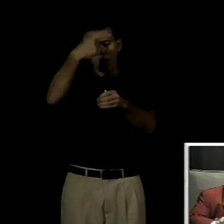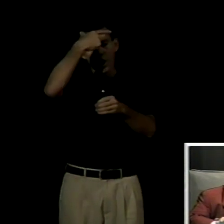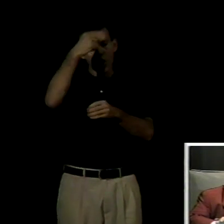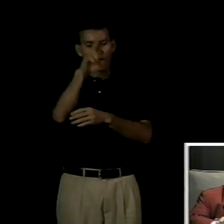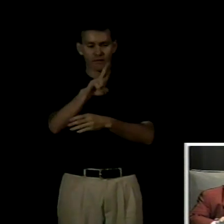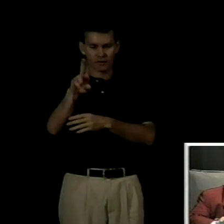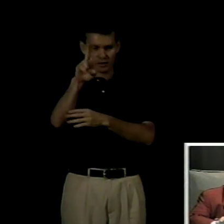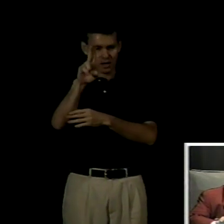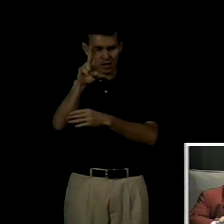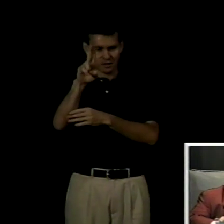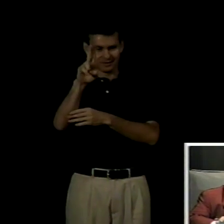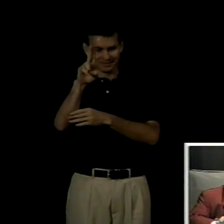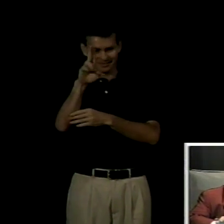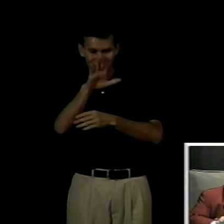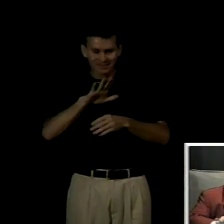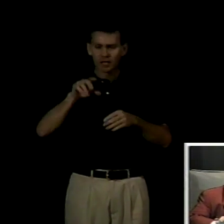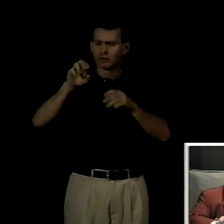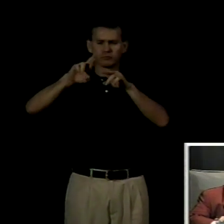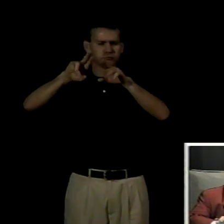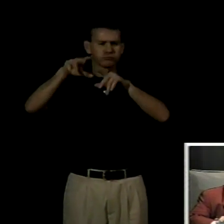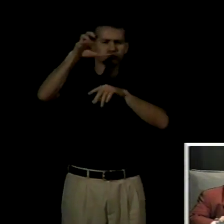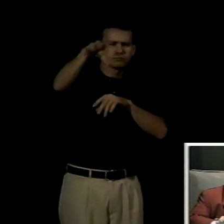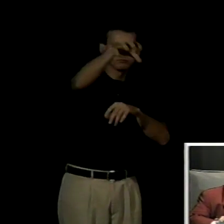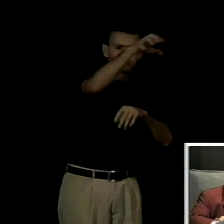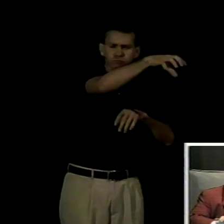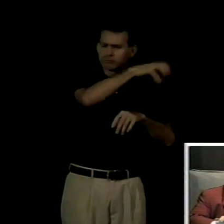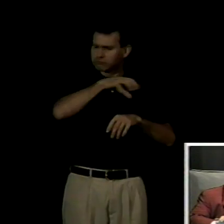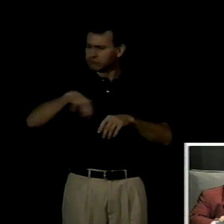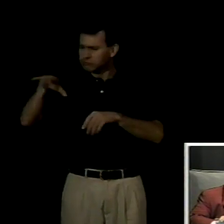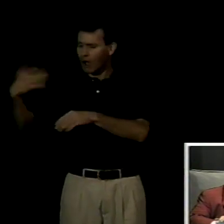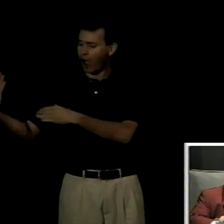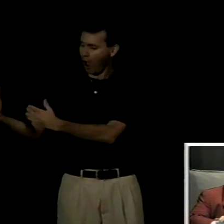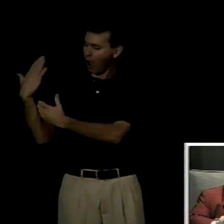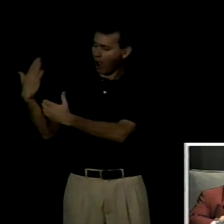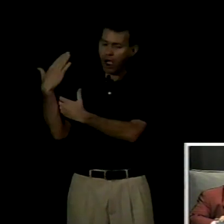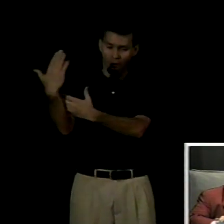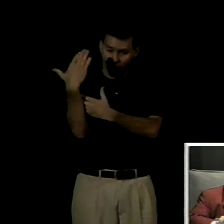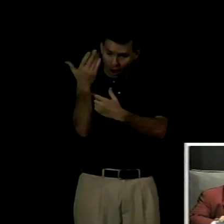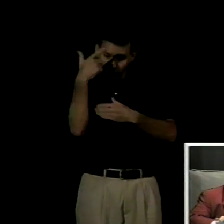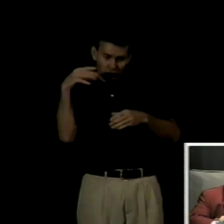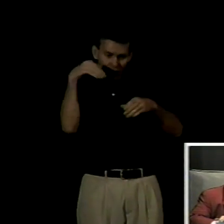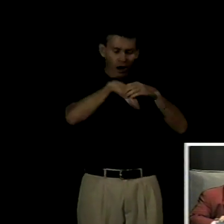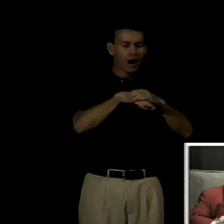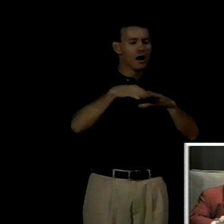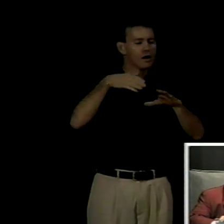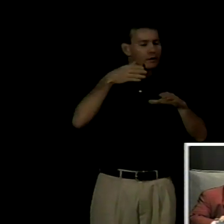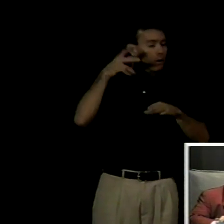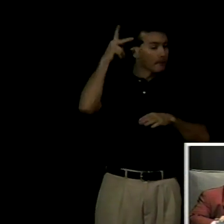técnicos en diferentes áreas para el asesoramiento sobre el plan educativo y las políticas lingüísticas que lo englobaban